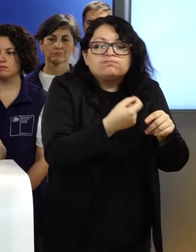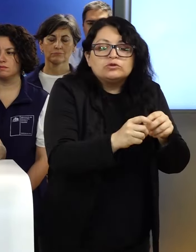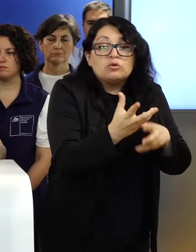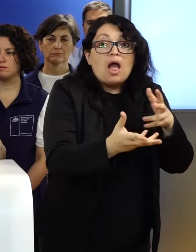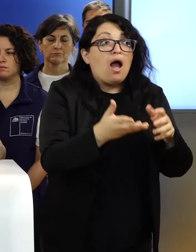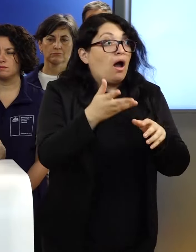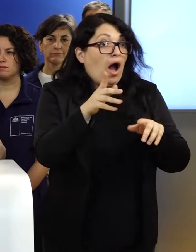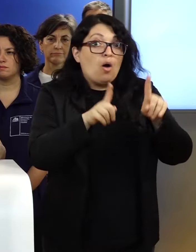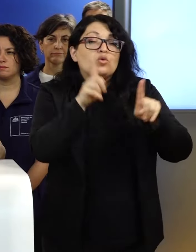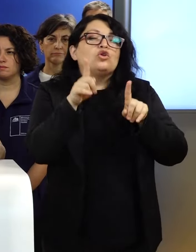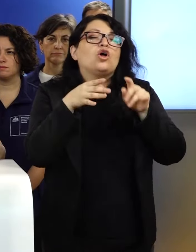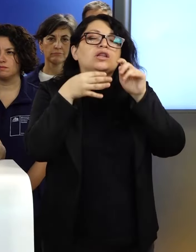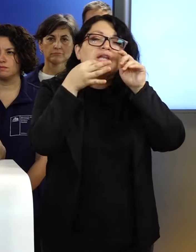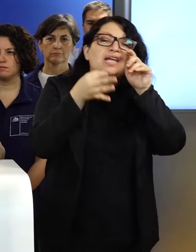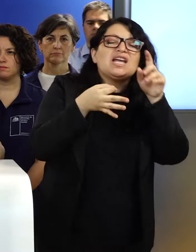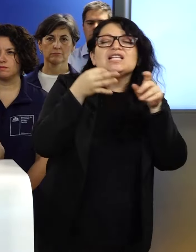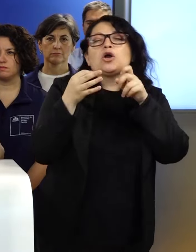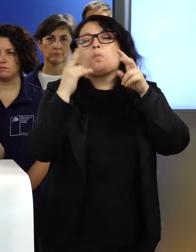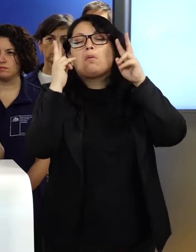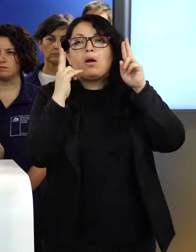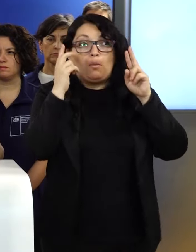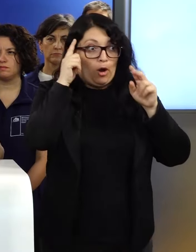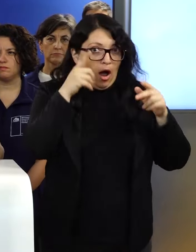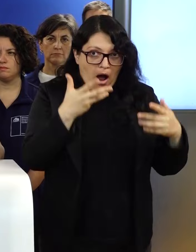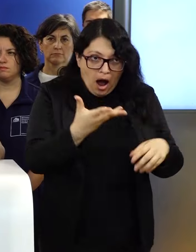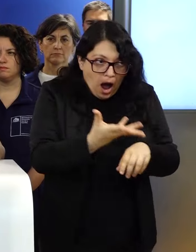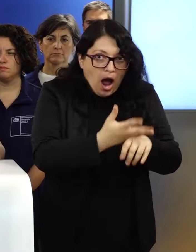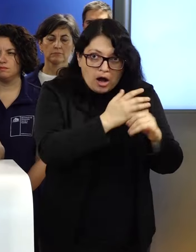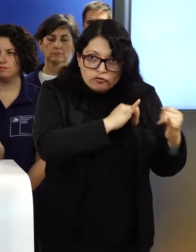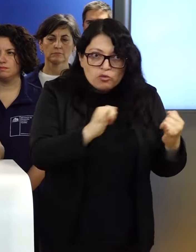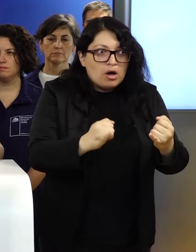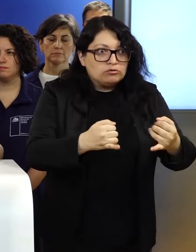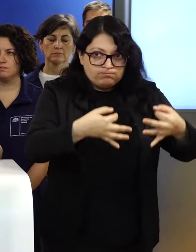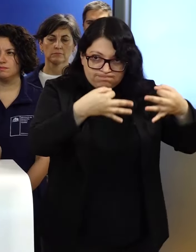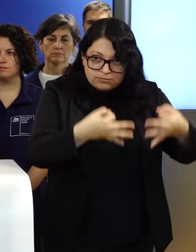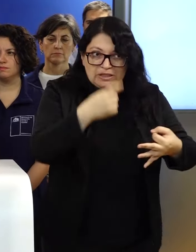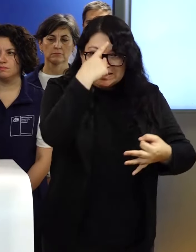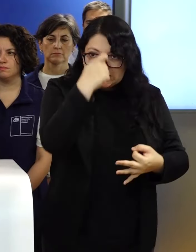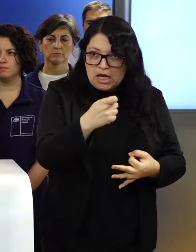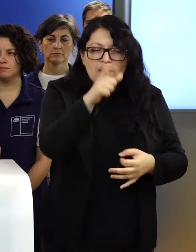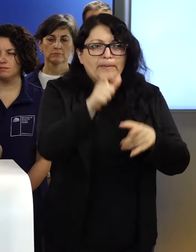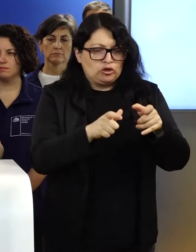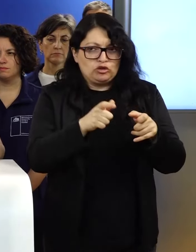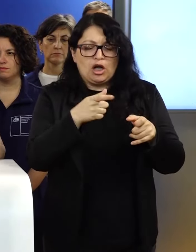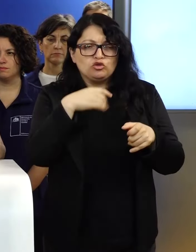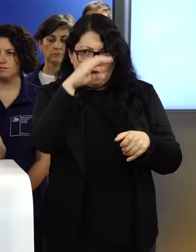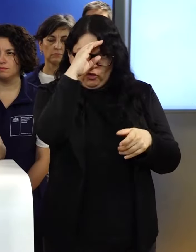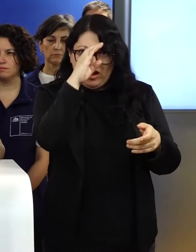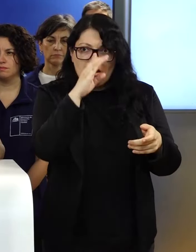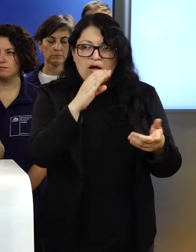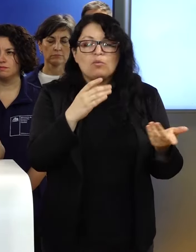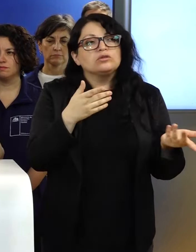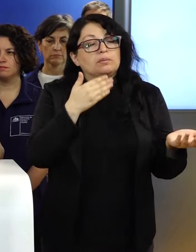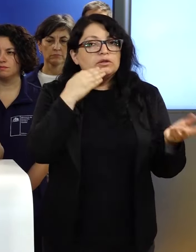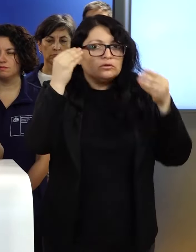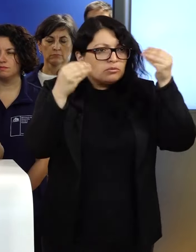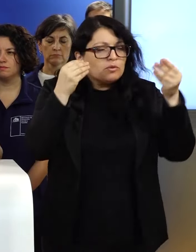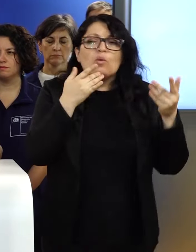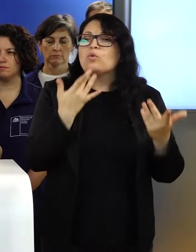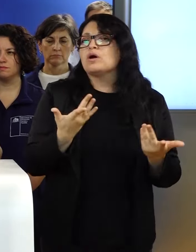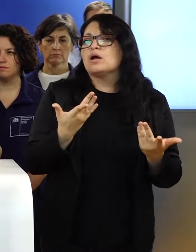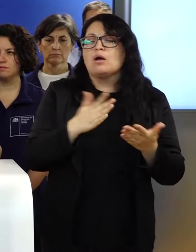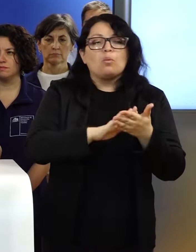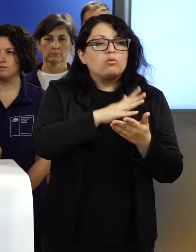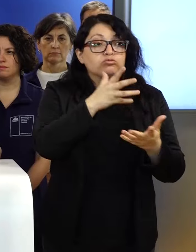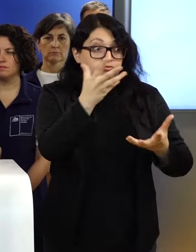pero en esta oportunidad son antecedentes serios de personas confiables. Esto es motivo de gran preocupación, porque un incendio